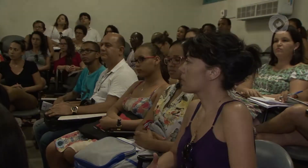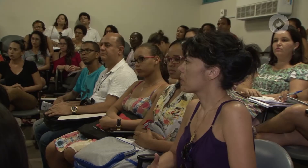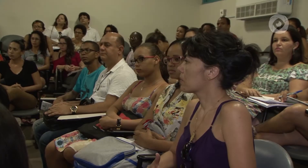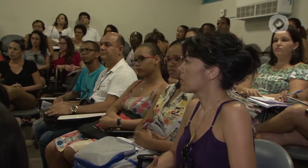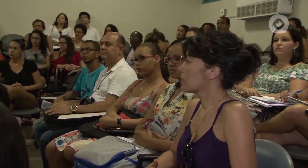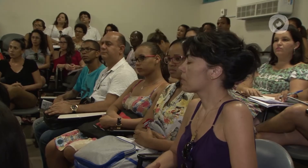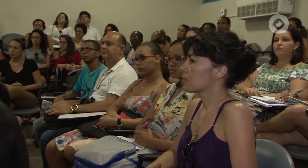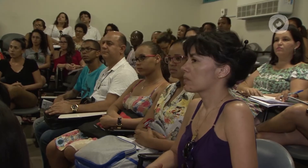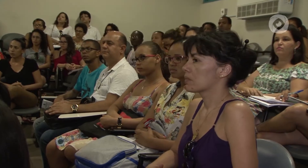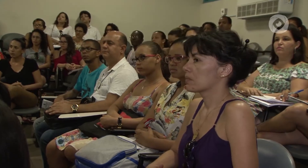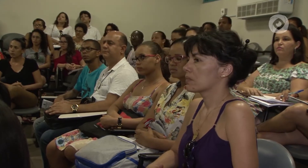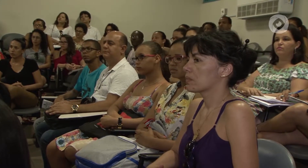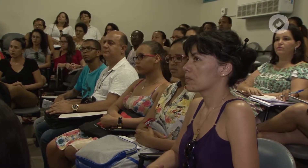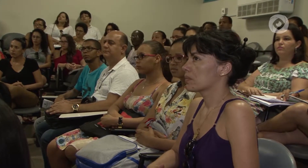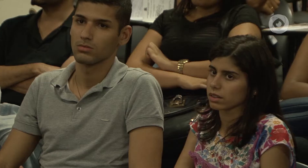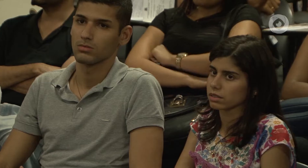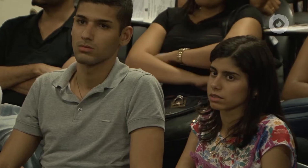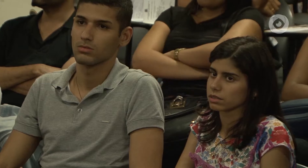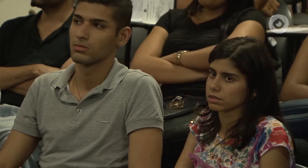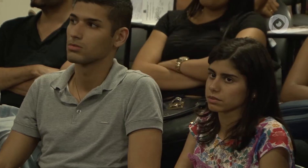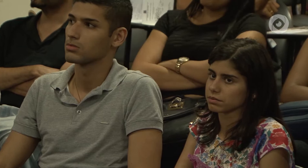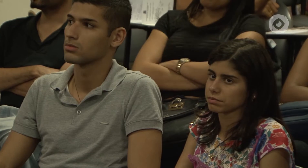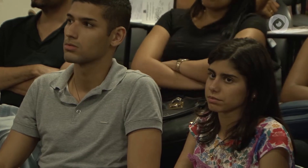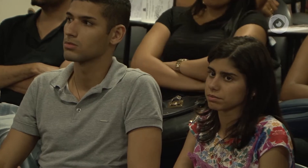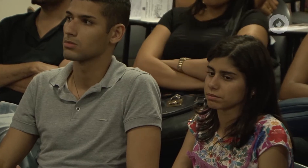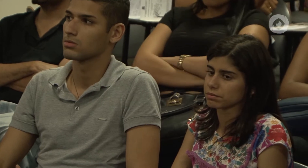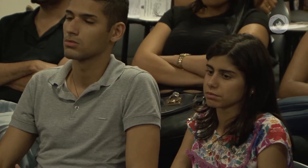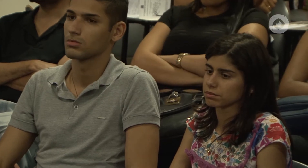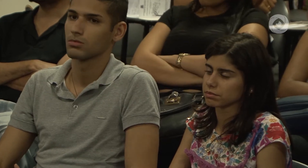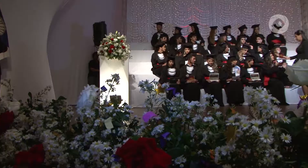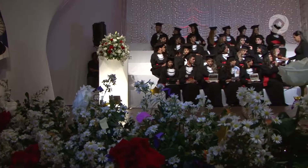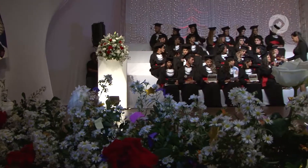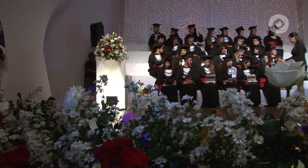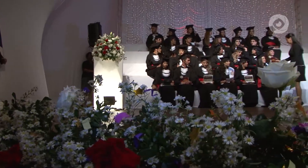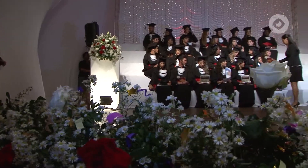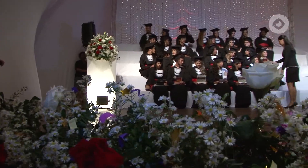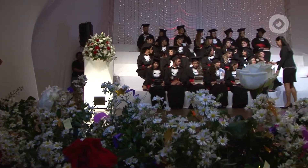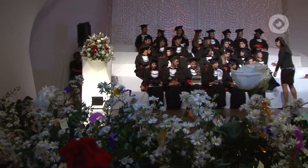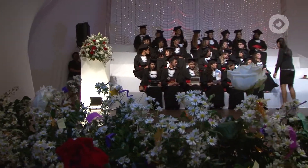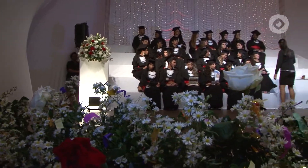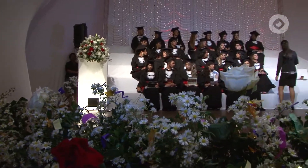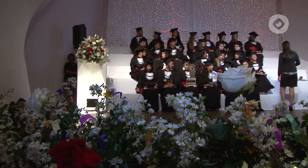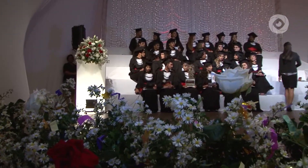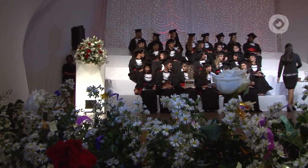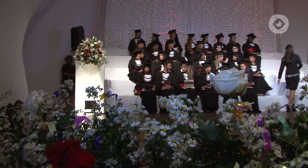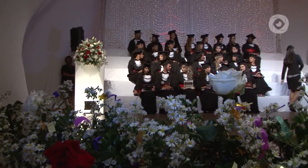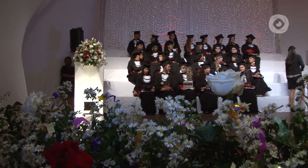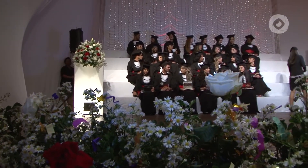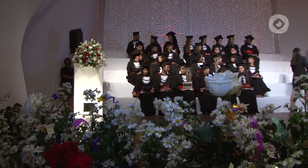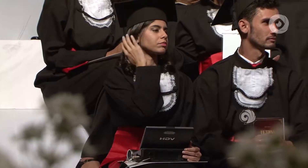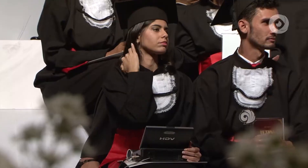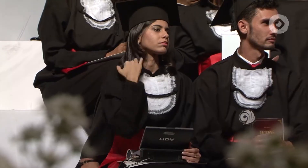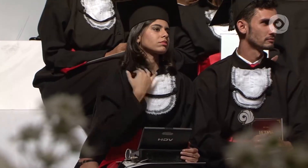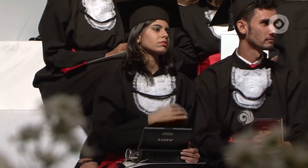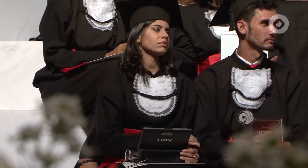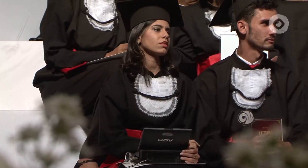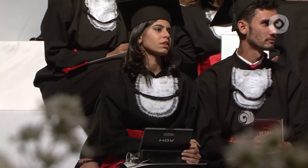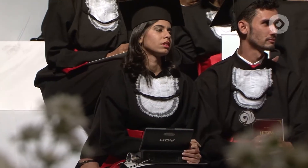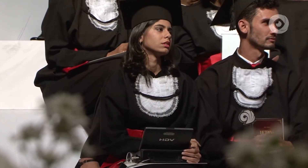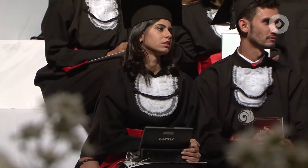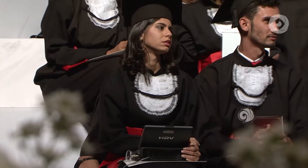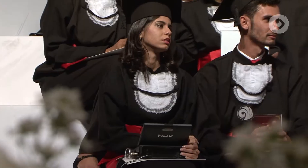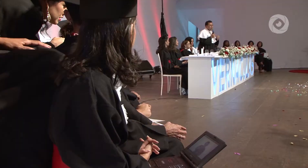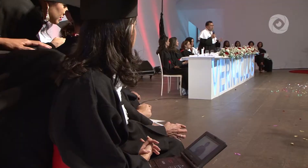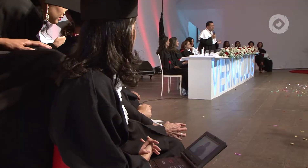Na Universidade Estadual de Feira de Santana, encontramos alguns casos. A primeira estudante surda a se formar na UFES foi